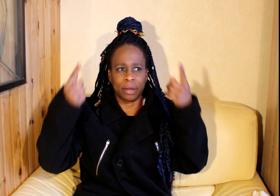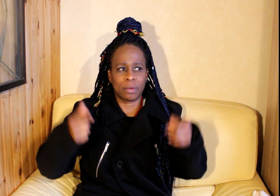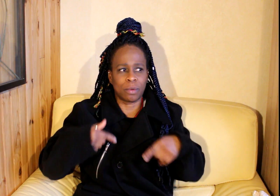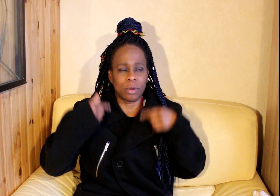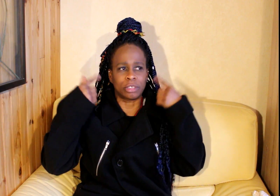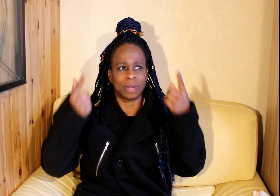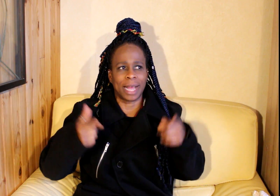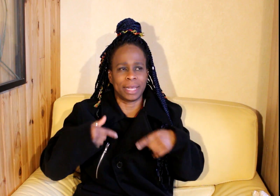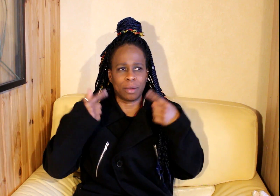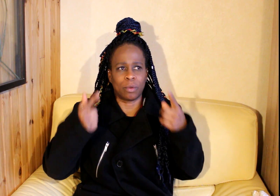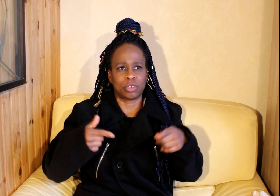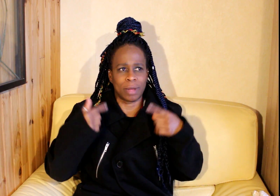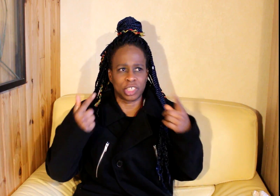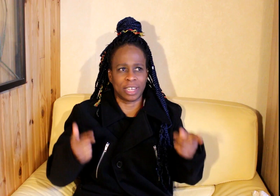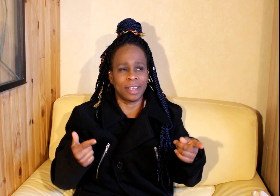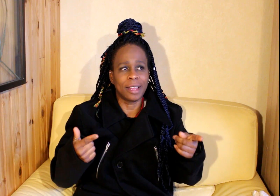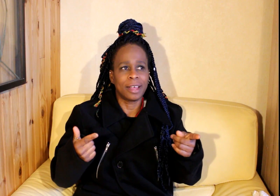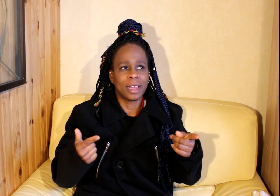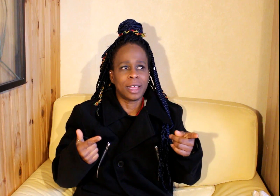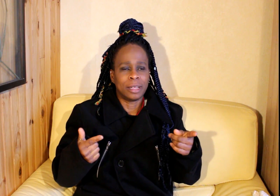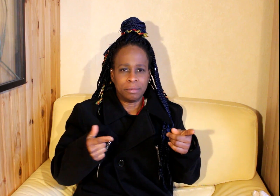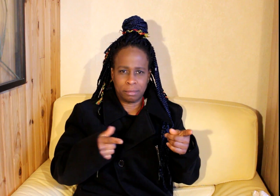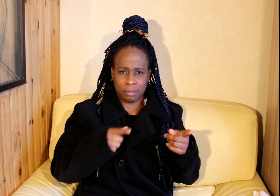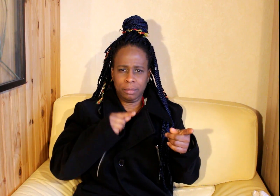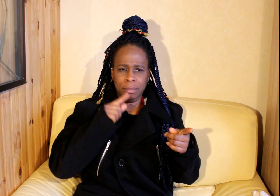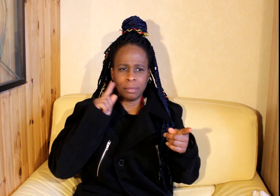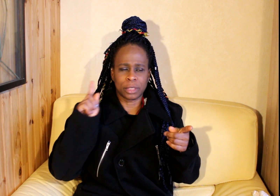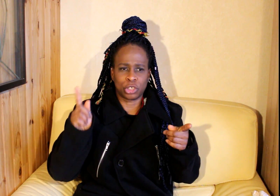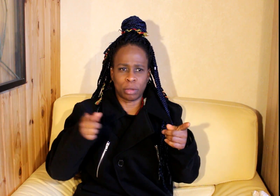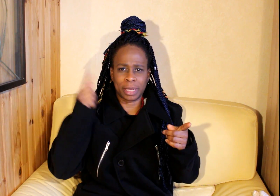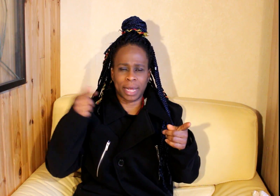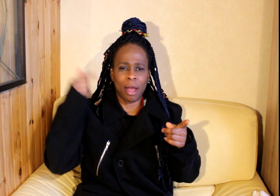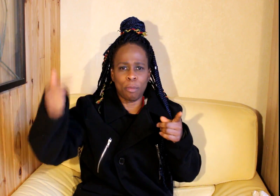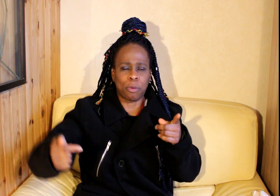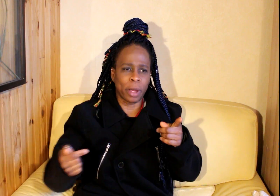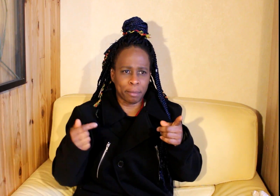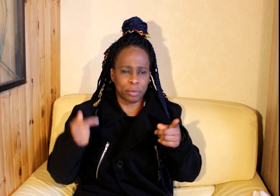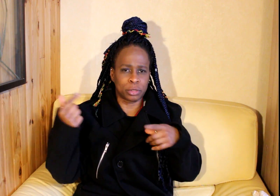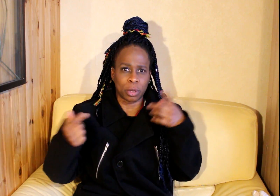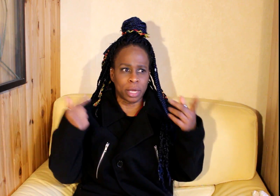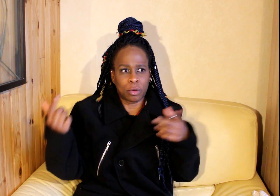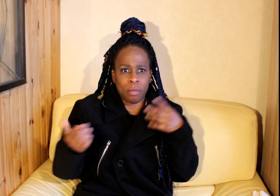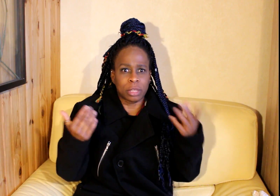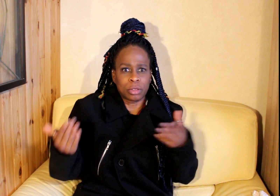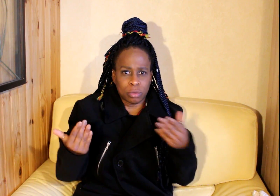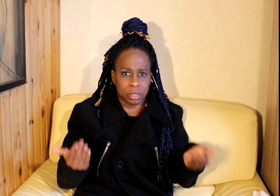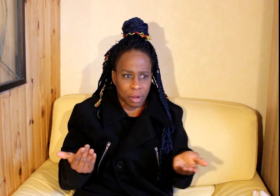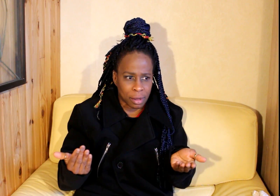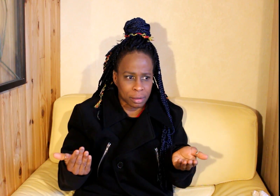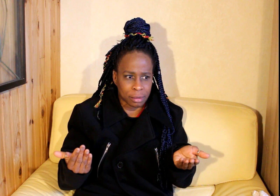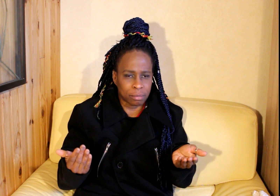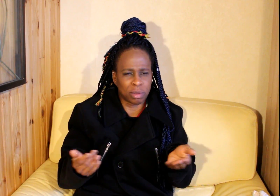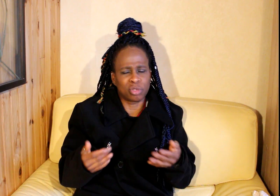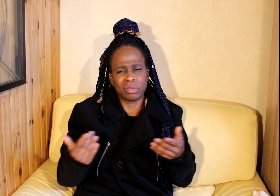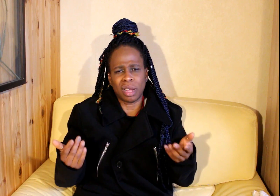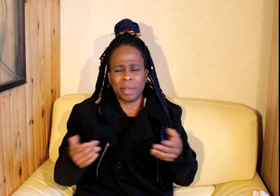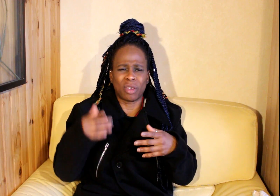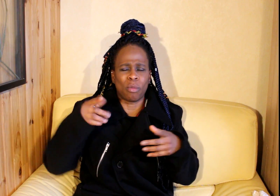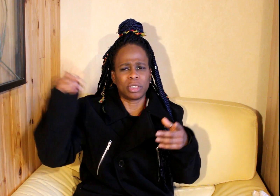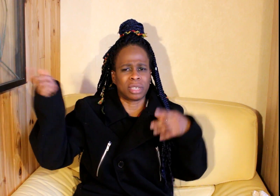les concours Quand tu vas gagner les concours Sur ma chaîne Je mettrai un point Pour ceux qui commandent Tout le temps Pas tout le temps Mais qui commandent De